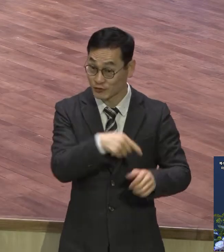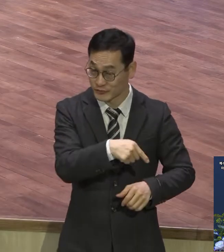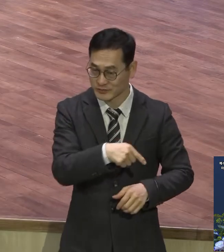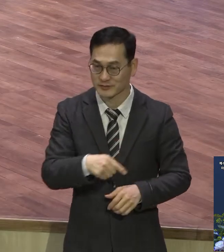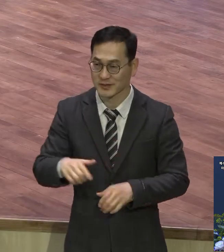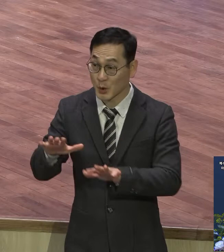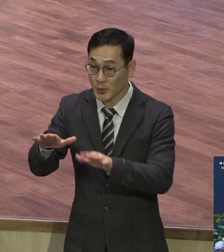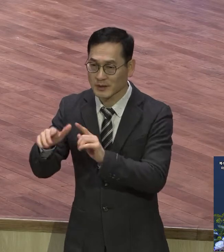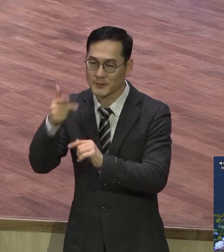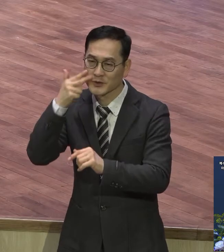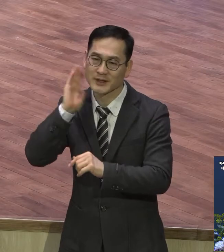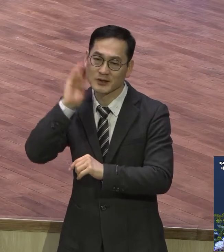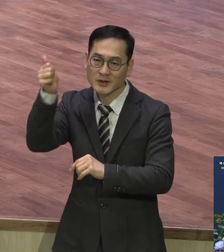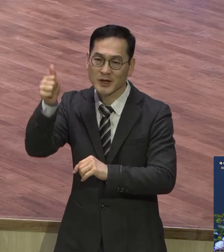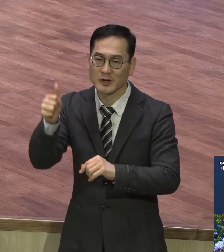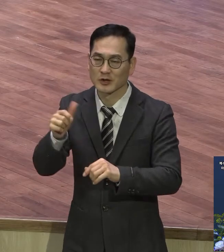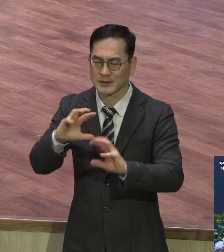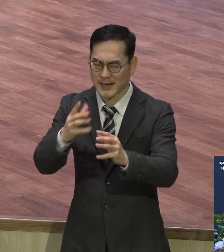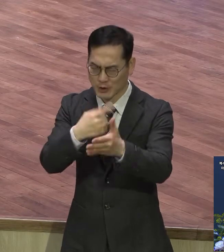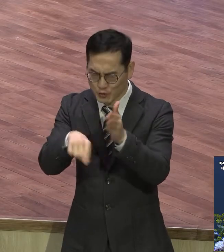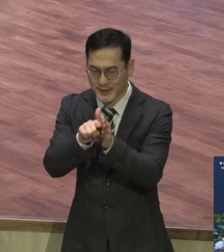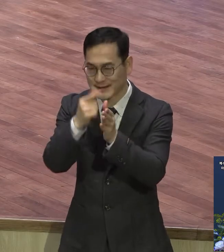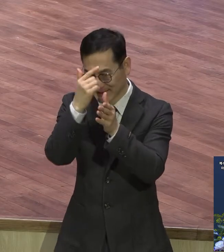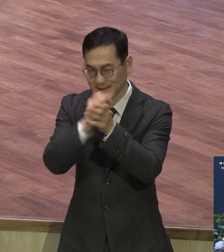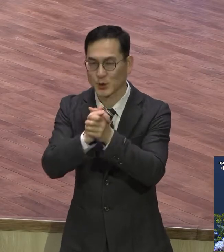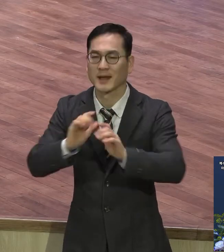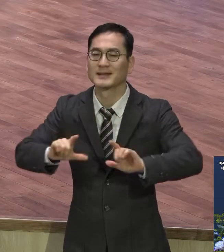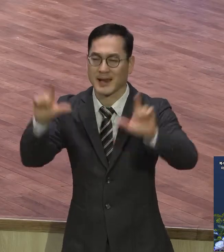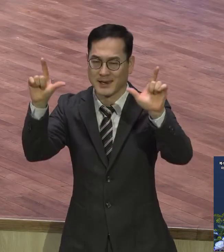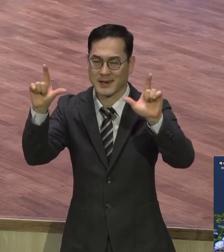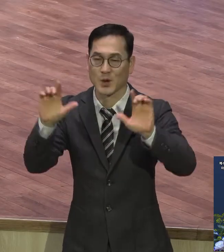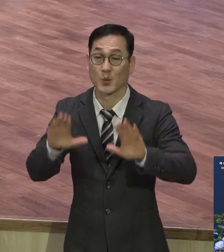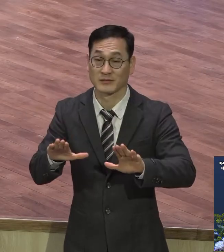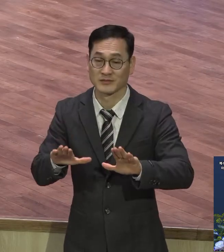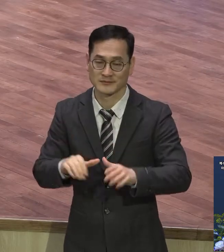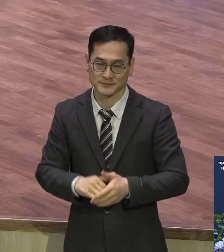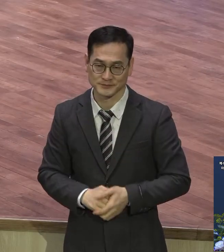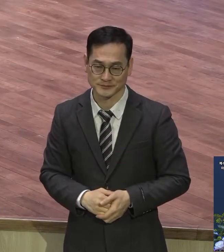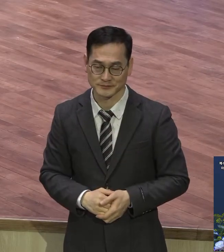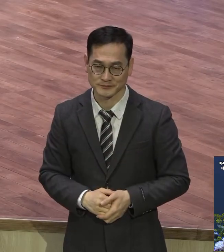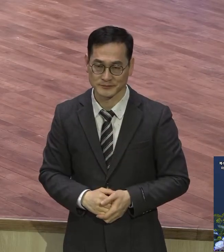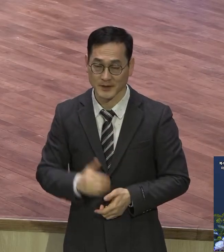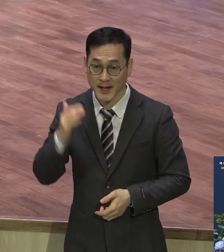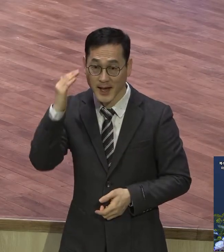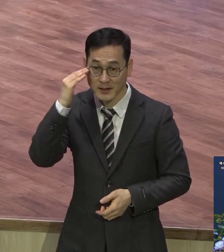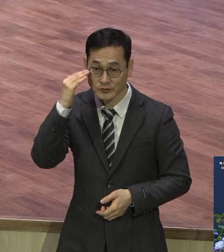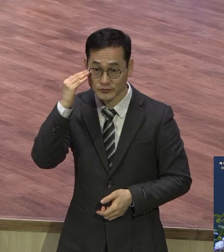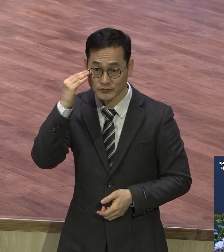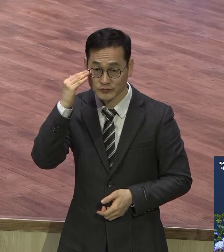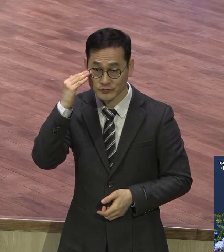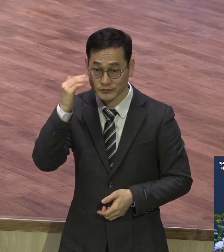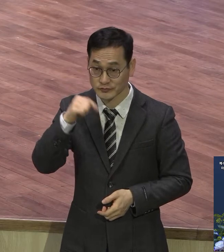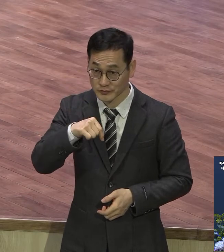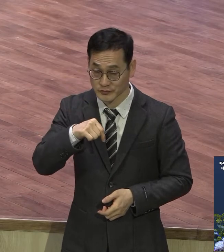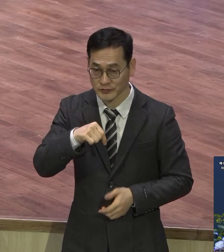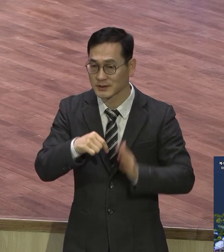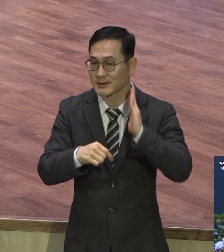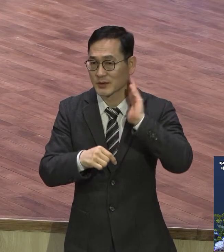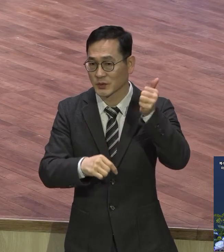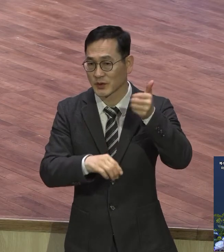날로 그렇게 정했어요. 오늘을 우리나라도 이렇게 참 대통령이야 모든 지도자들이